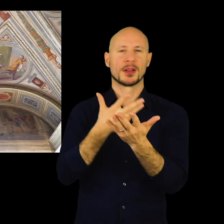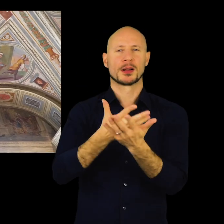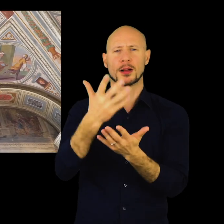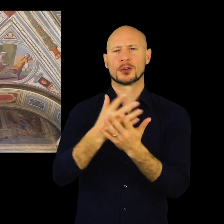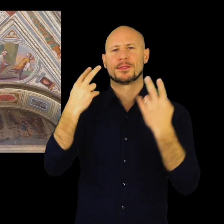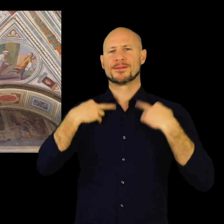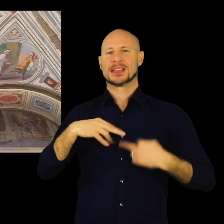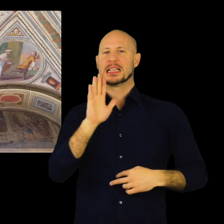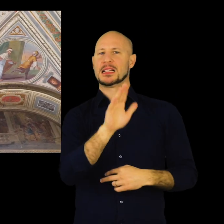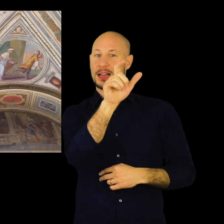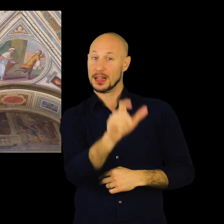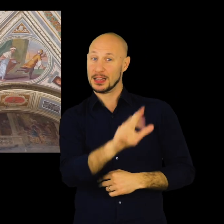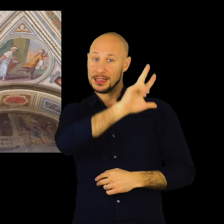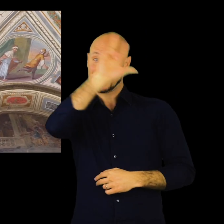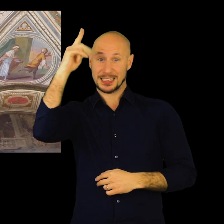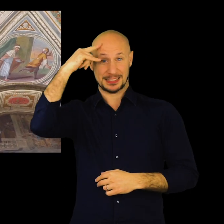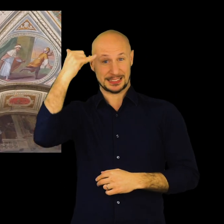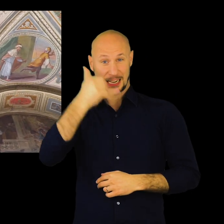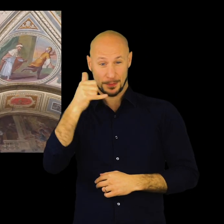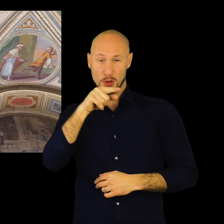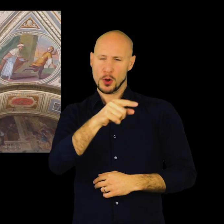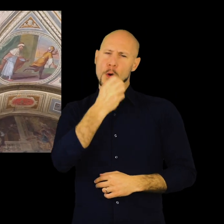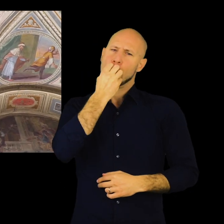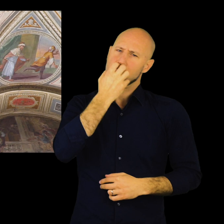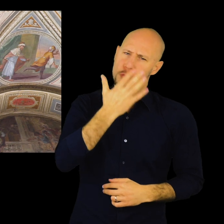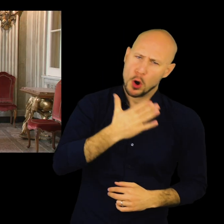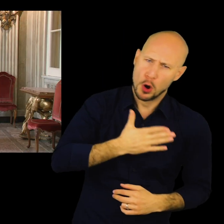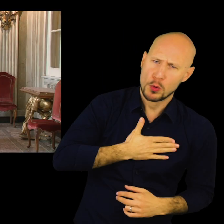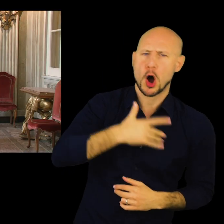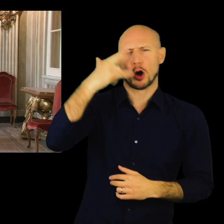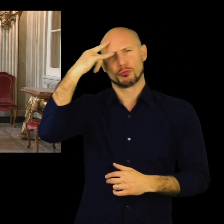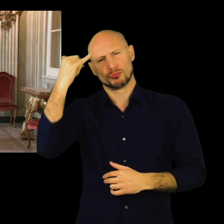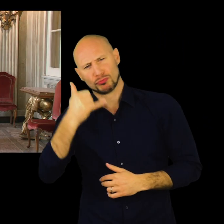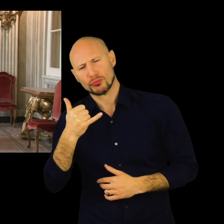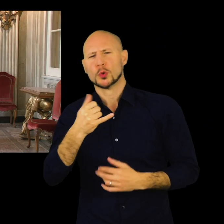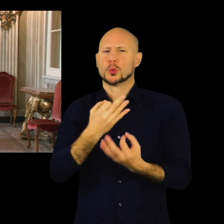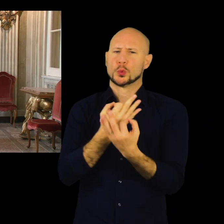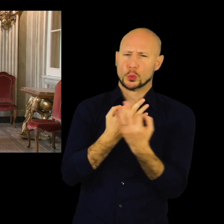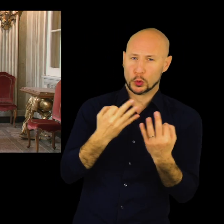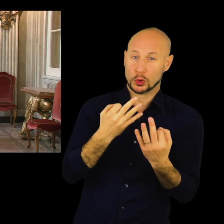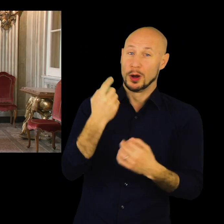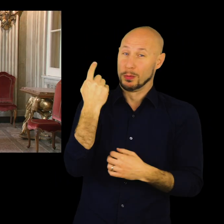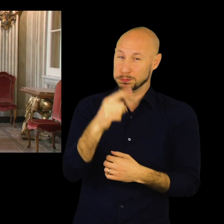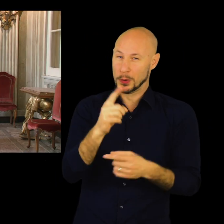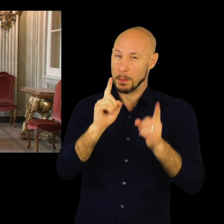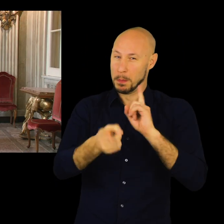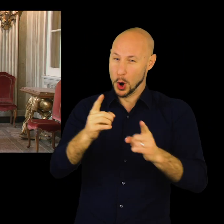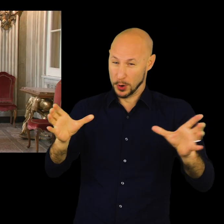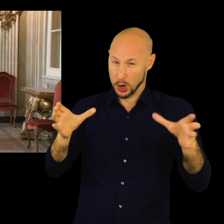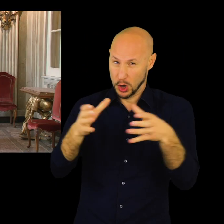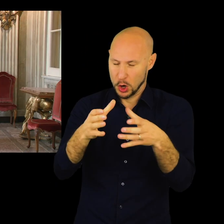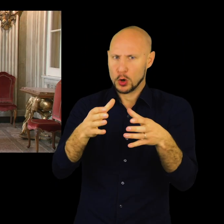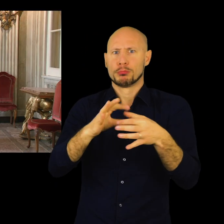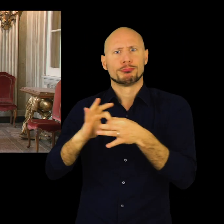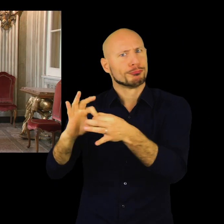raccontano la storia di il re Salomone, il re irreprensibile e saggio, che con la sua bontà e la sua intelligenza, riuscì a riunire e a riappacificare